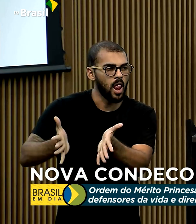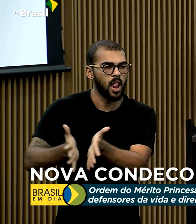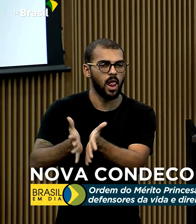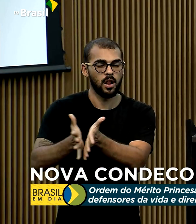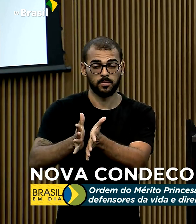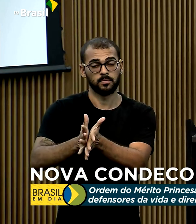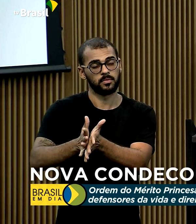programa de benefícios. Desigeramento Desator